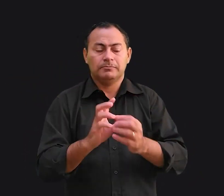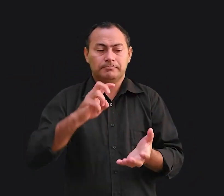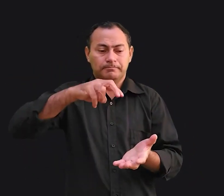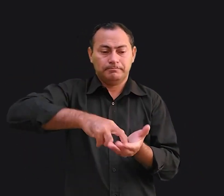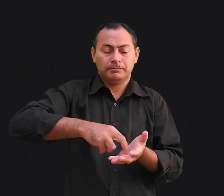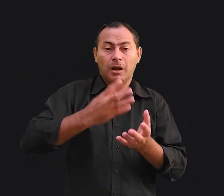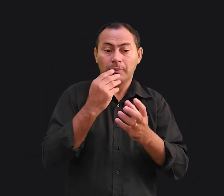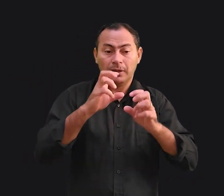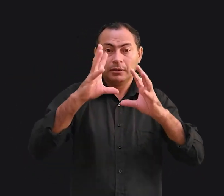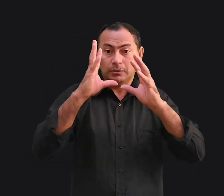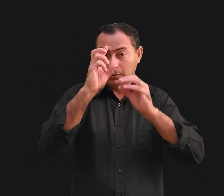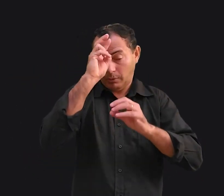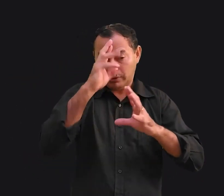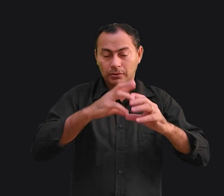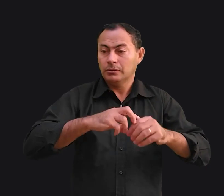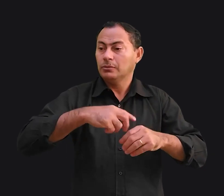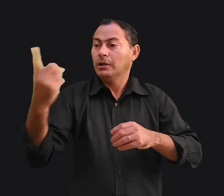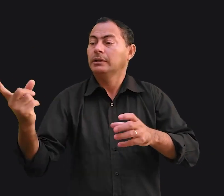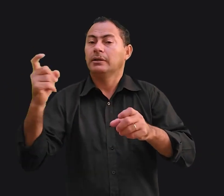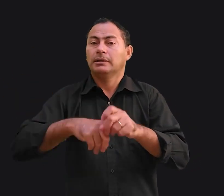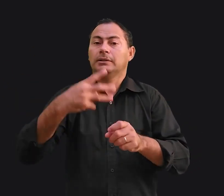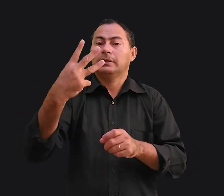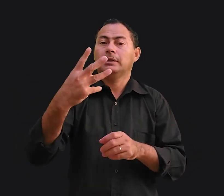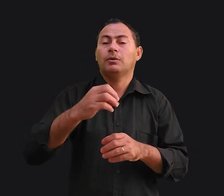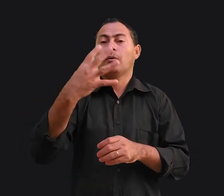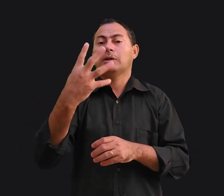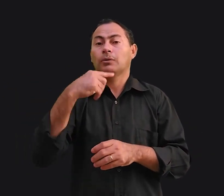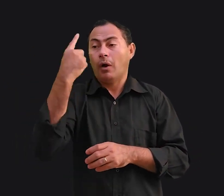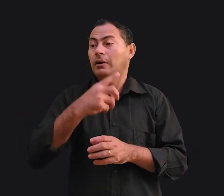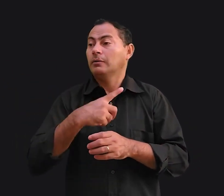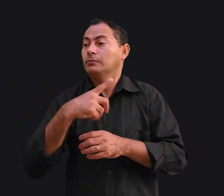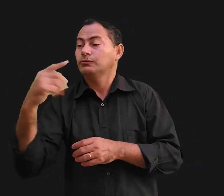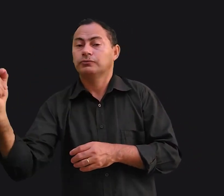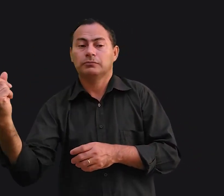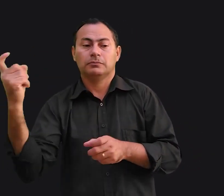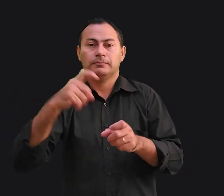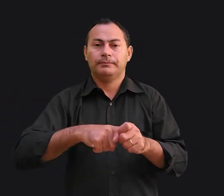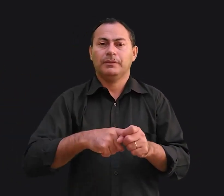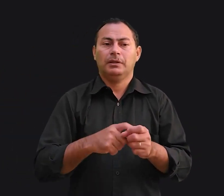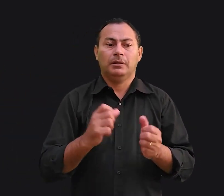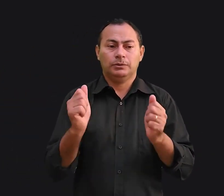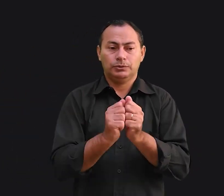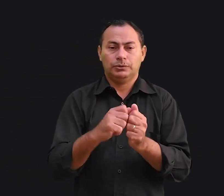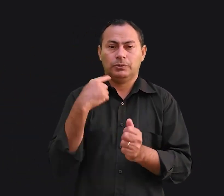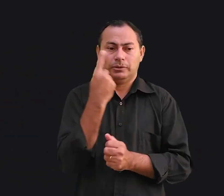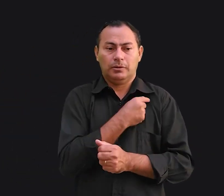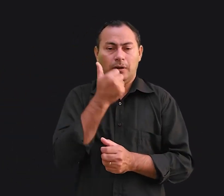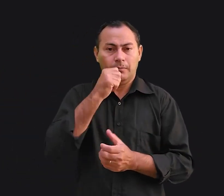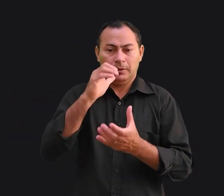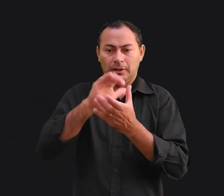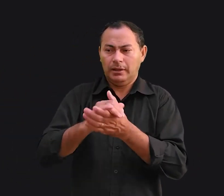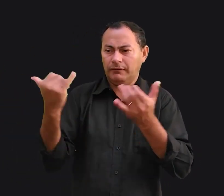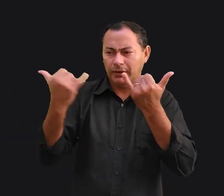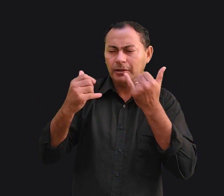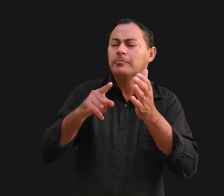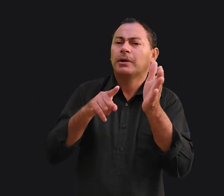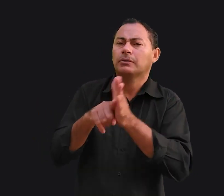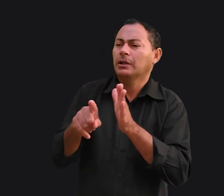levanta da mesa, sai e só volta depois de três ou quatro horas. Ele estava conosco quando a mulher contou-me isto e eu perguntei,